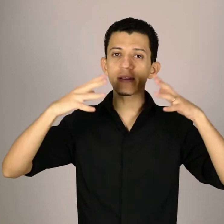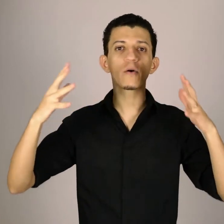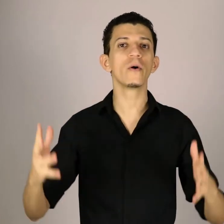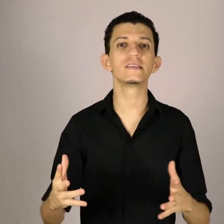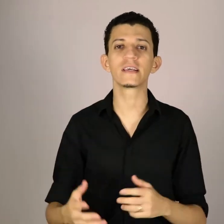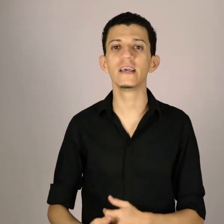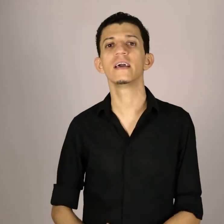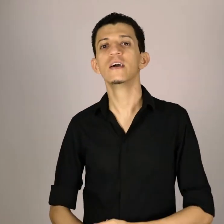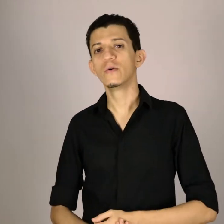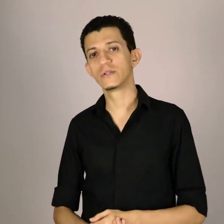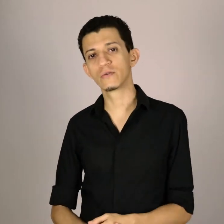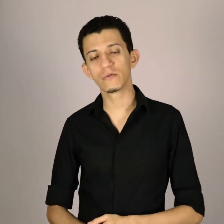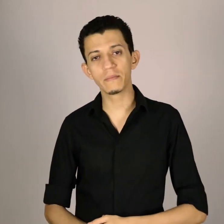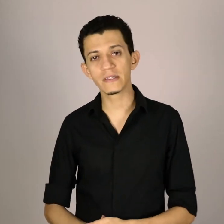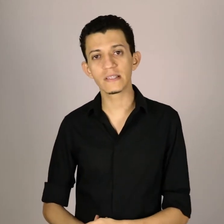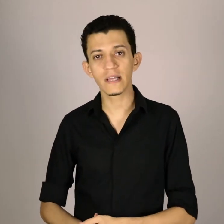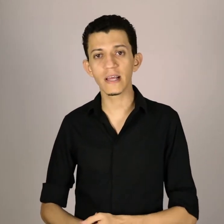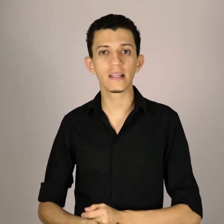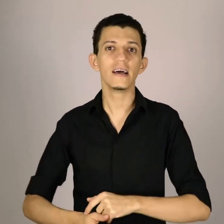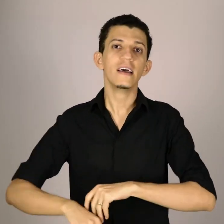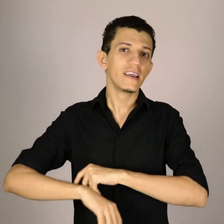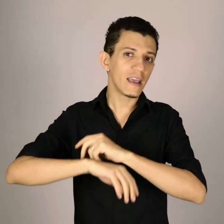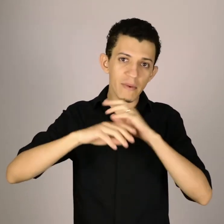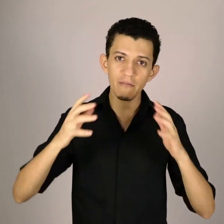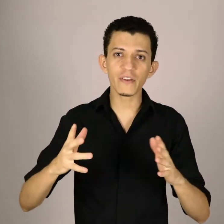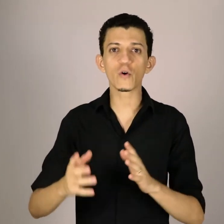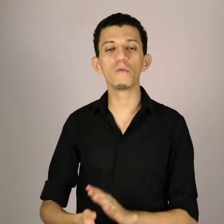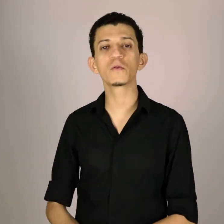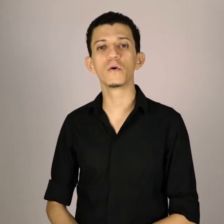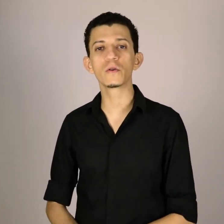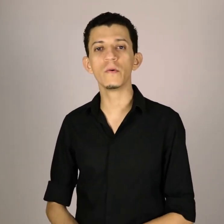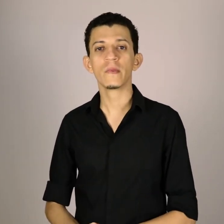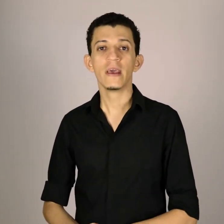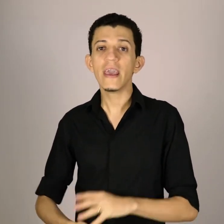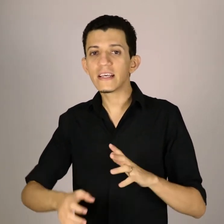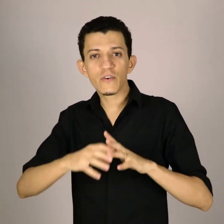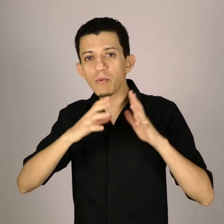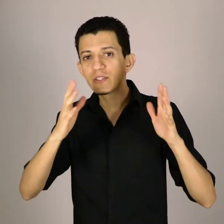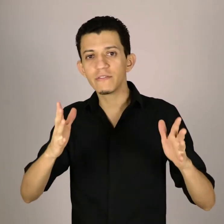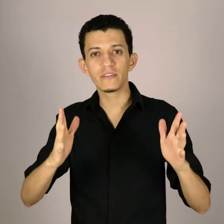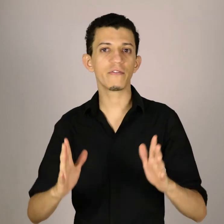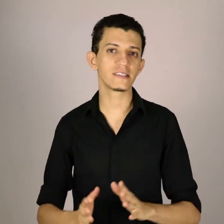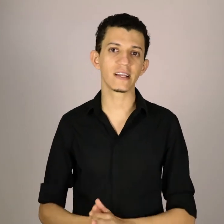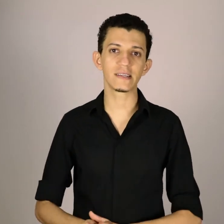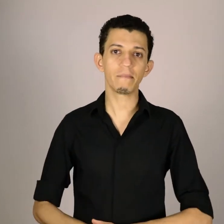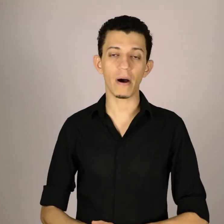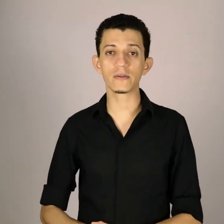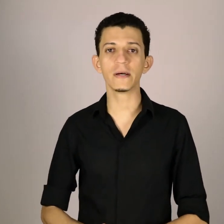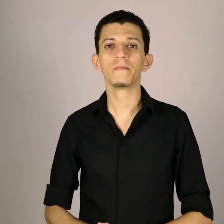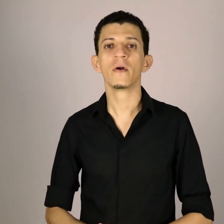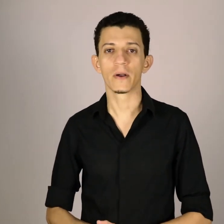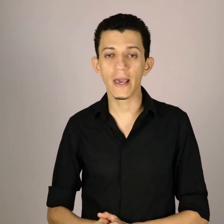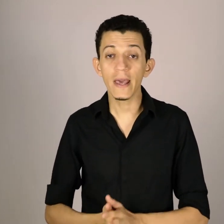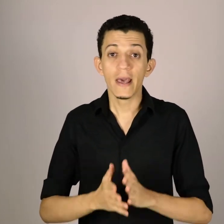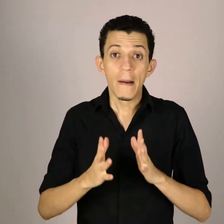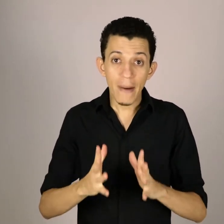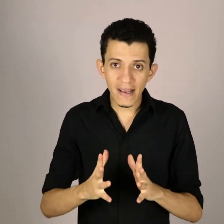coisa aqui no Instituto Libras Escrita e em minha vida como um todo, e esse foi o motivo de eu fazer essa pausa, ok? Mas,